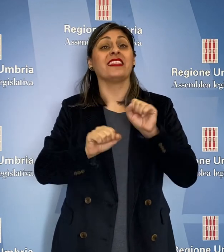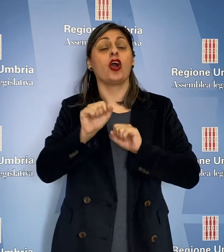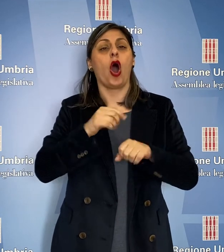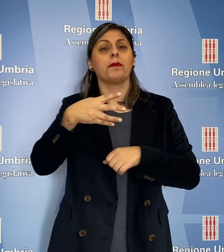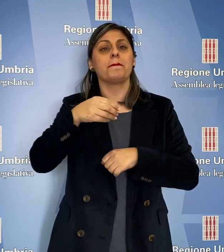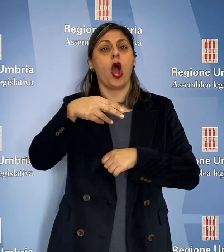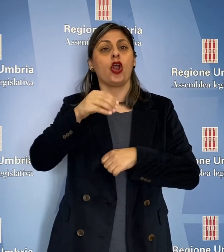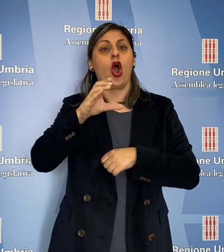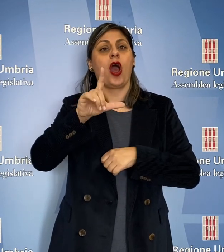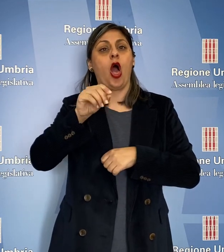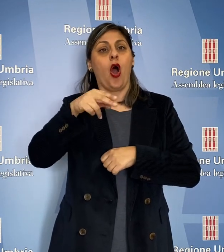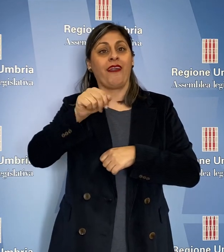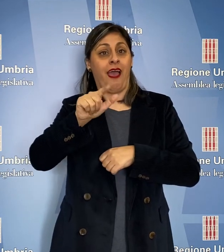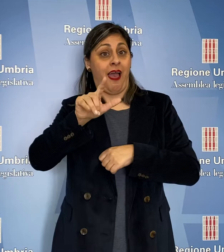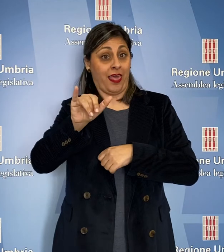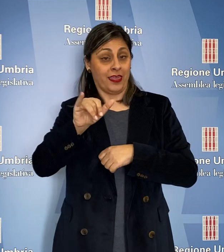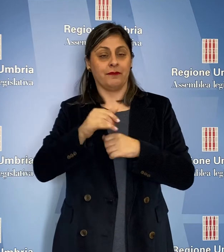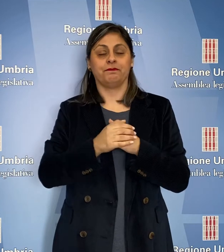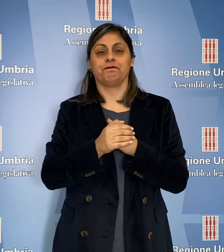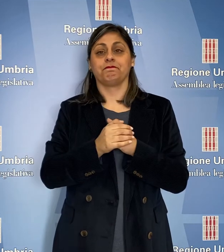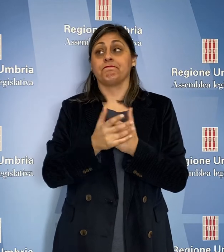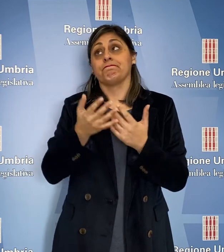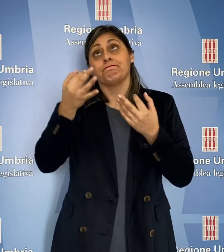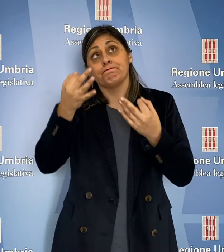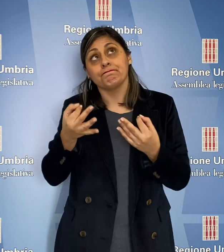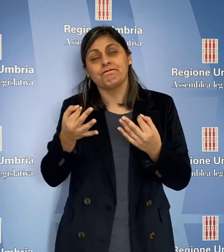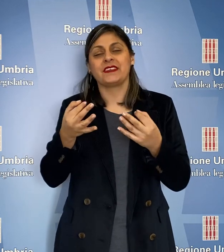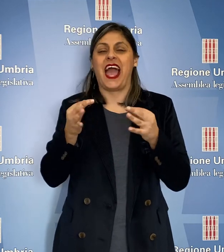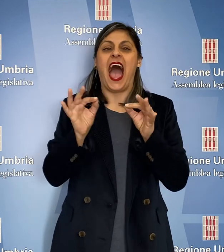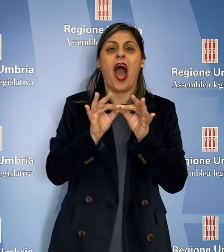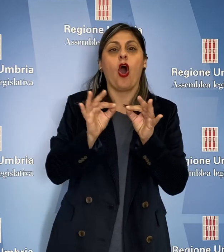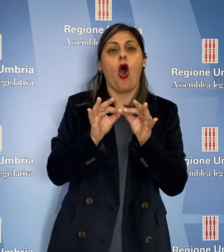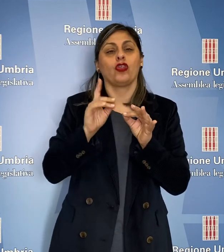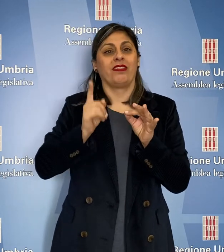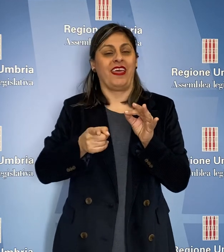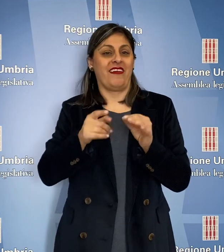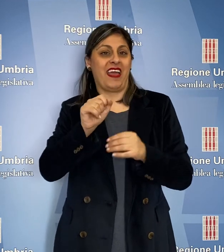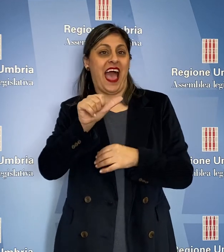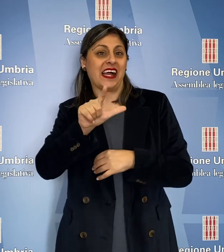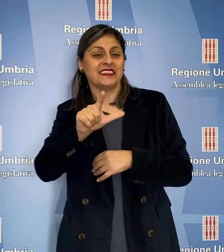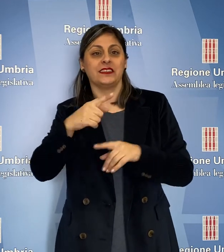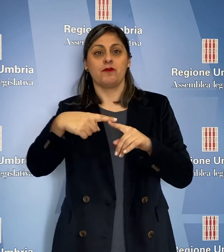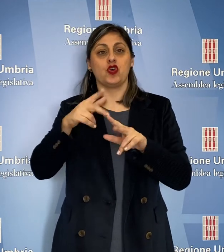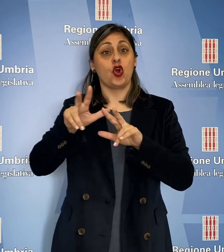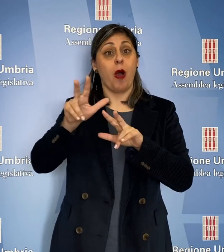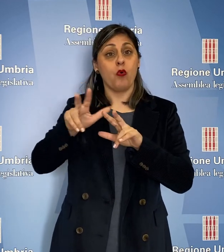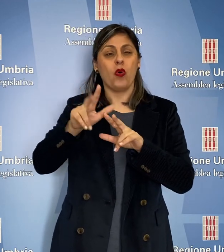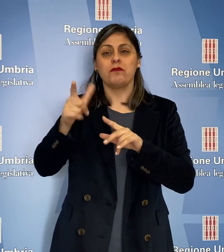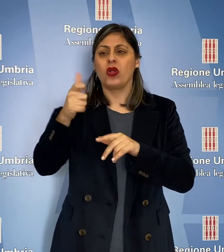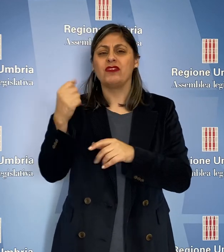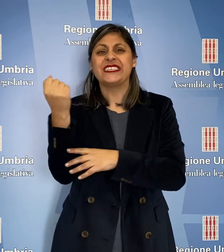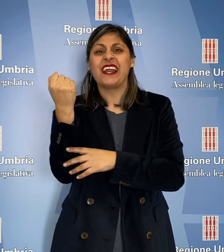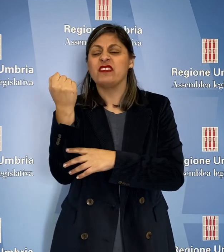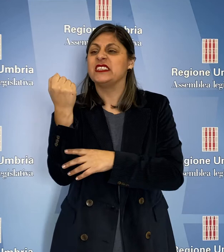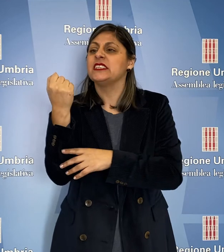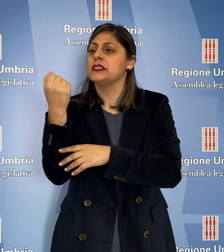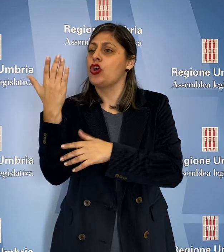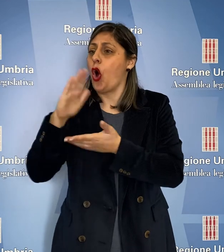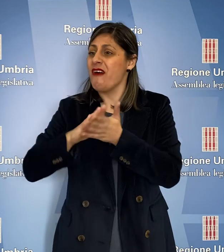monoclonali, definire la fattibilità di accordi con Asle e comuni affinché i servizi convenzionati non erogabili in fase